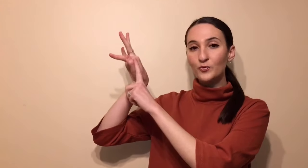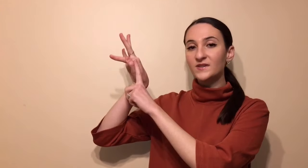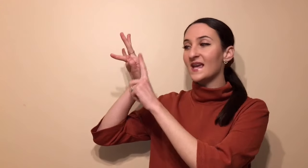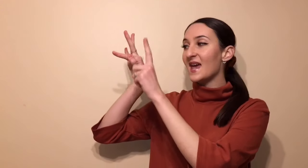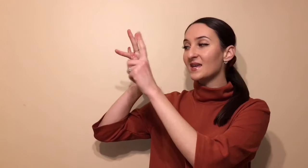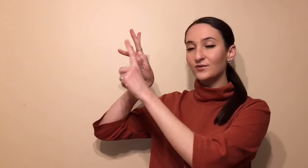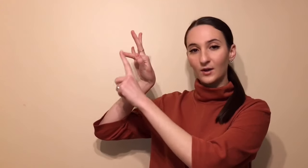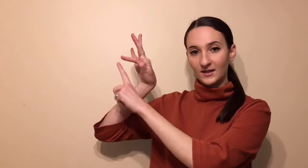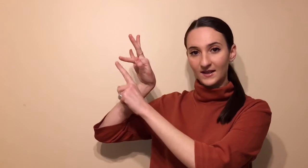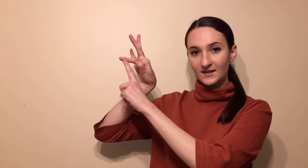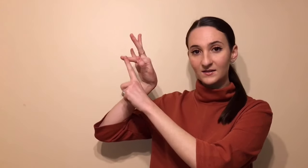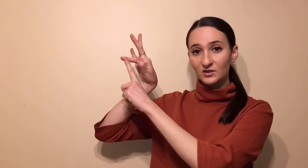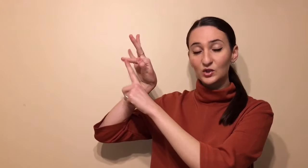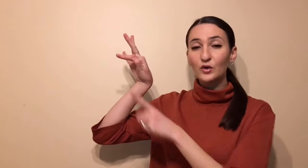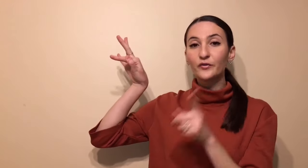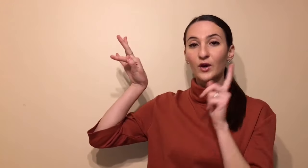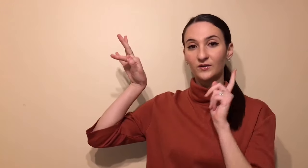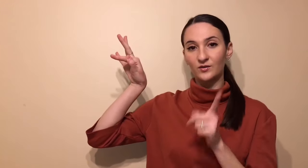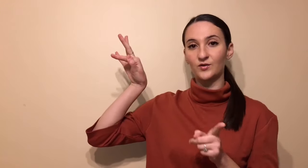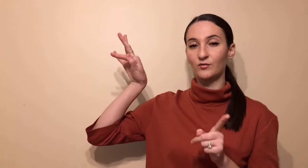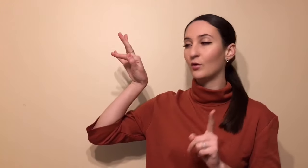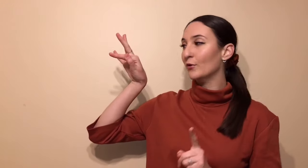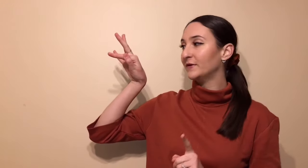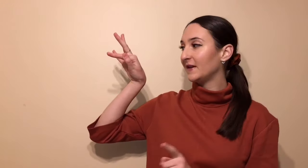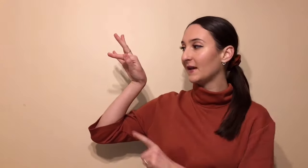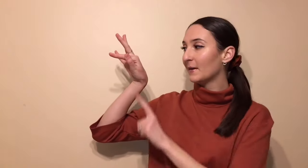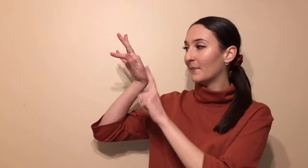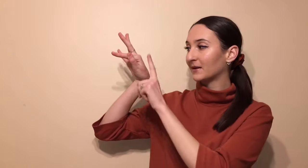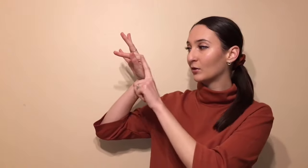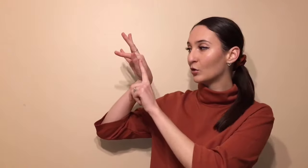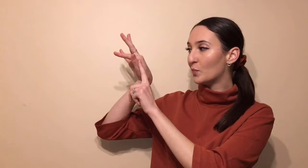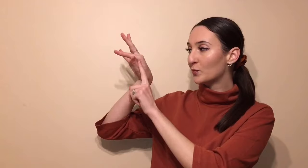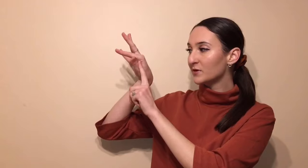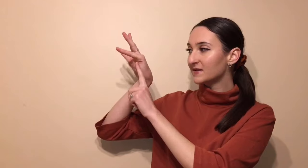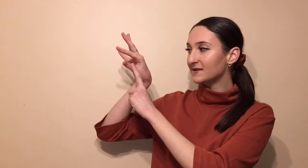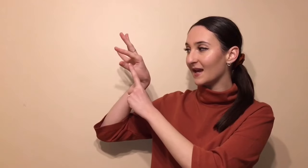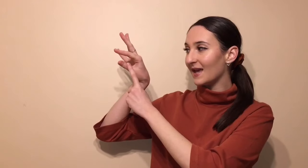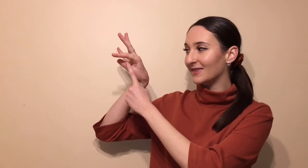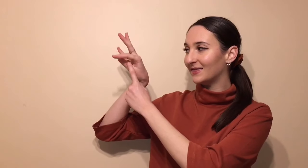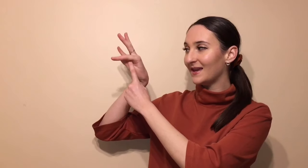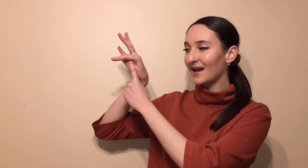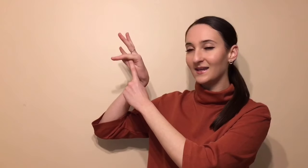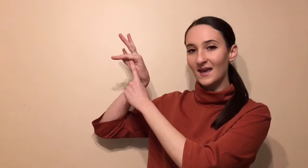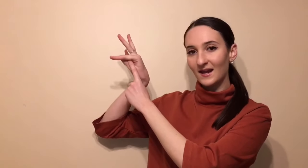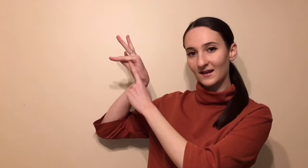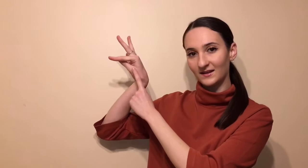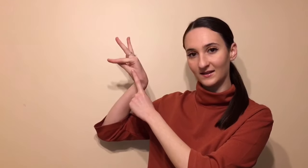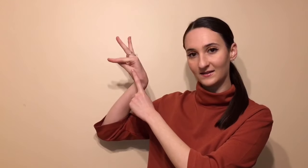pouce est sur l'index. Sauf que, attention, le T, maintenant le pouce est derrière l'index.